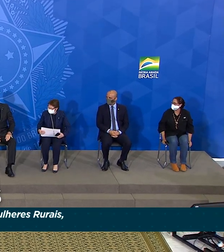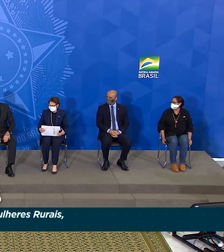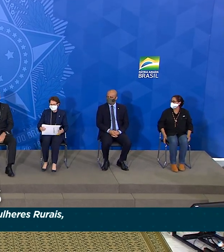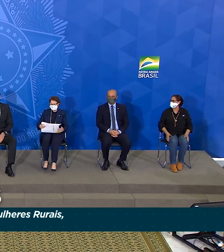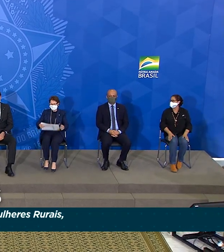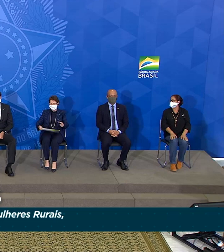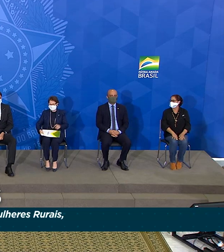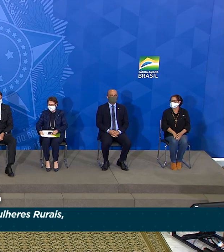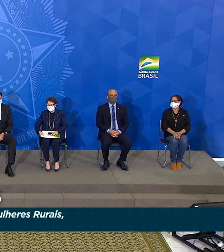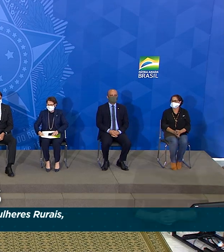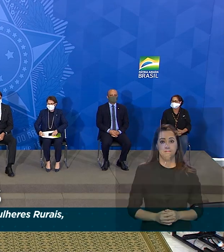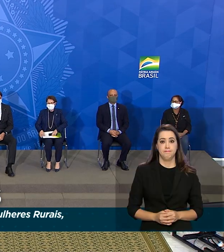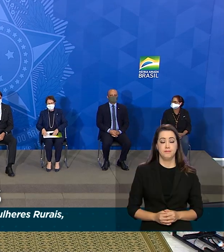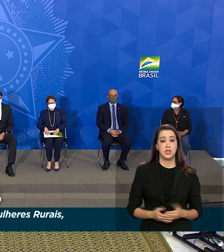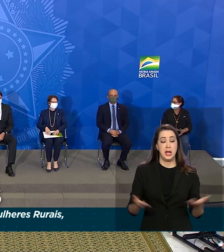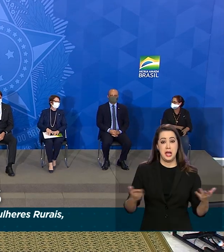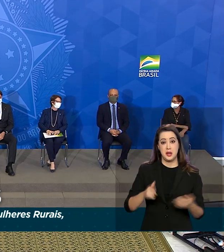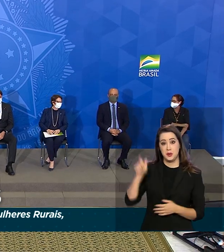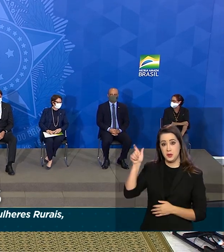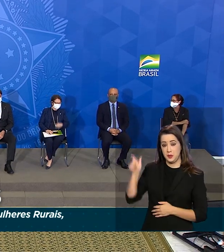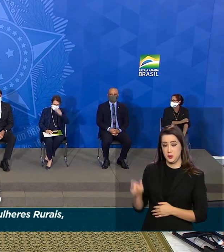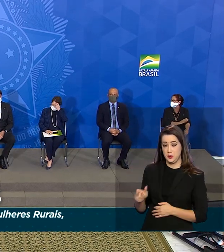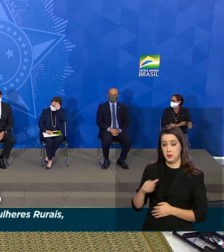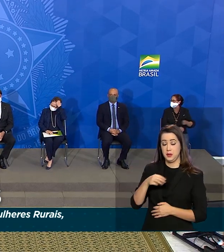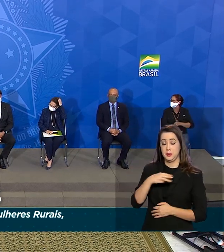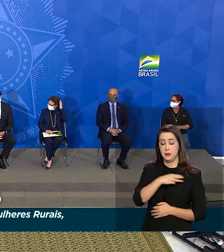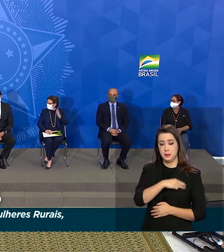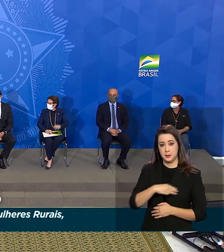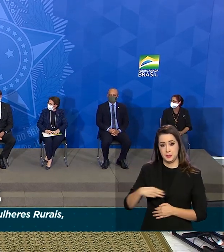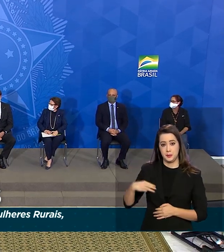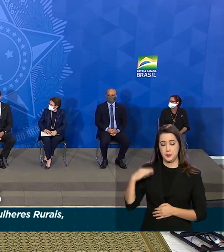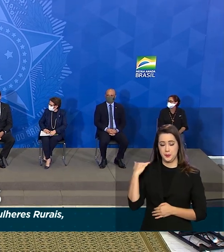Com a palavra, senhora Michele Bolsonaro.